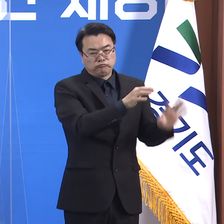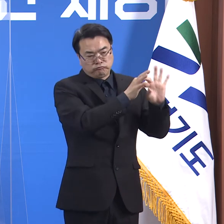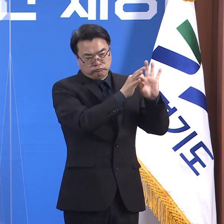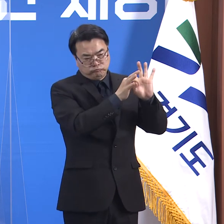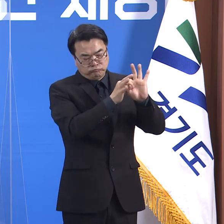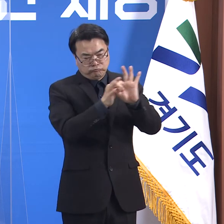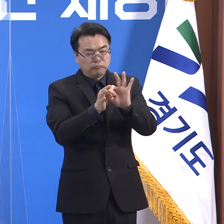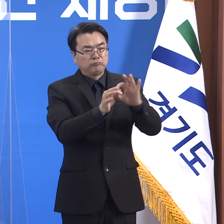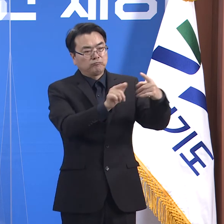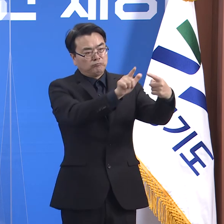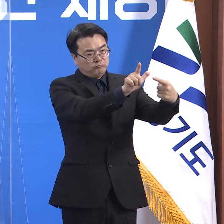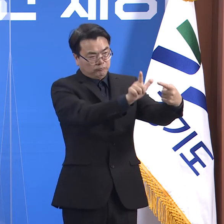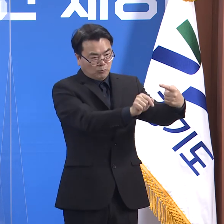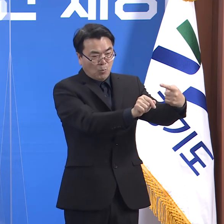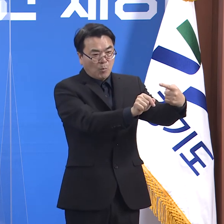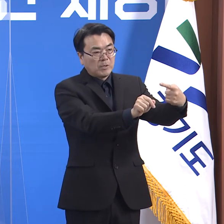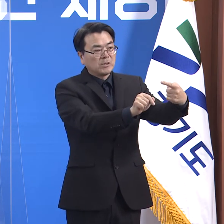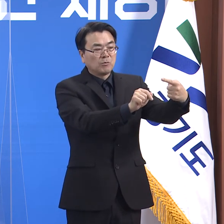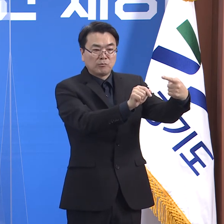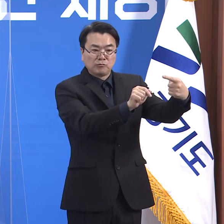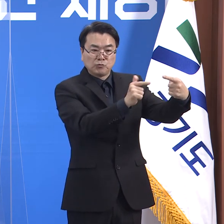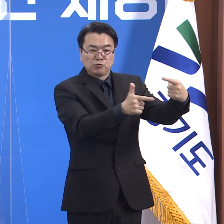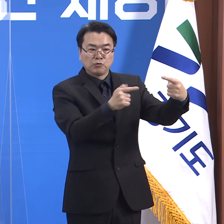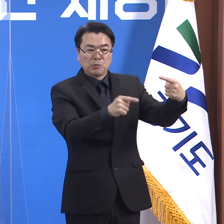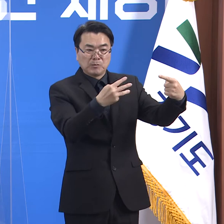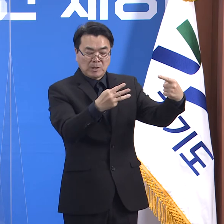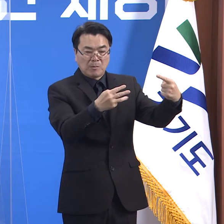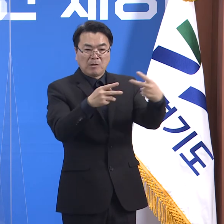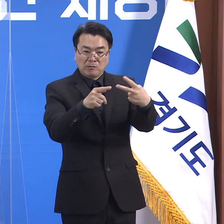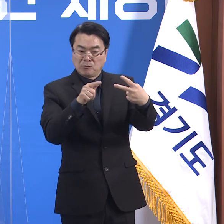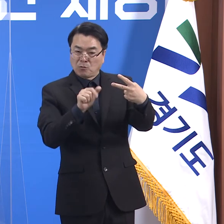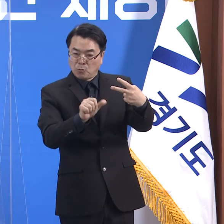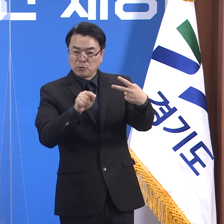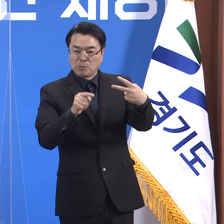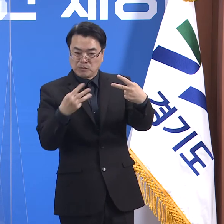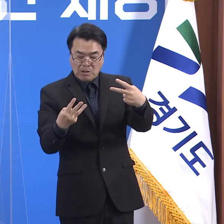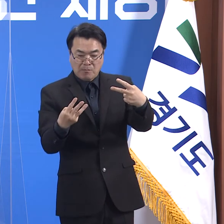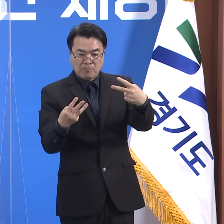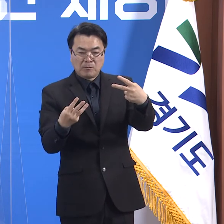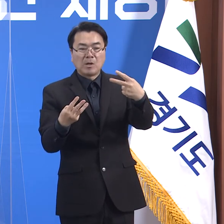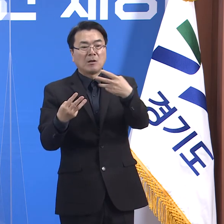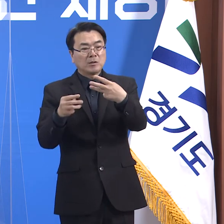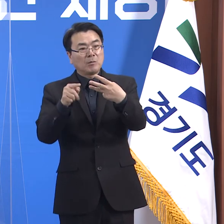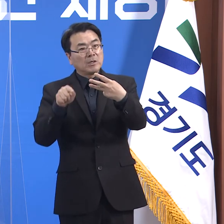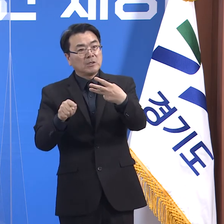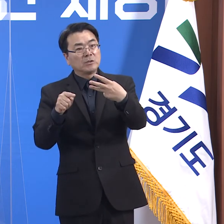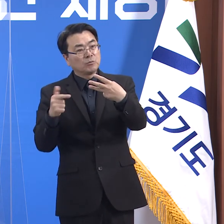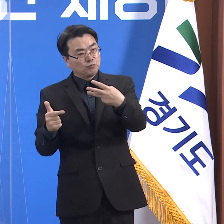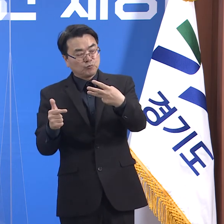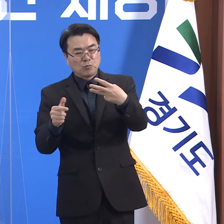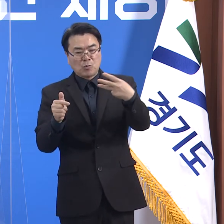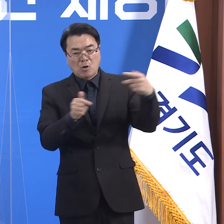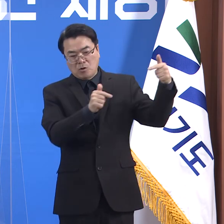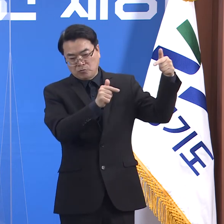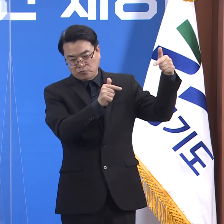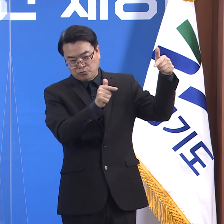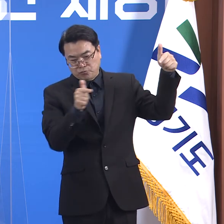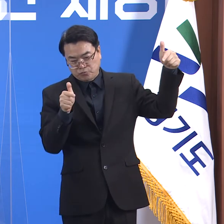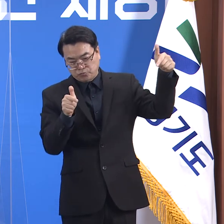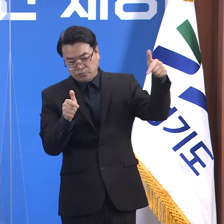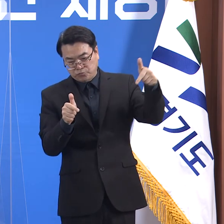1월에는 6.3%, 2월에는 5.3%, 3월에는 1.6%로 꾸준히 감소합니다.